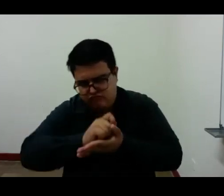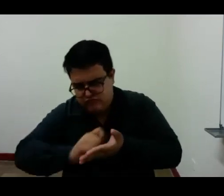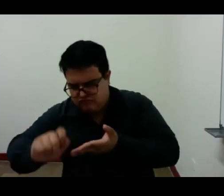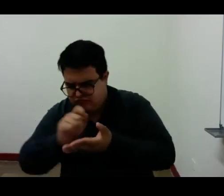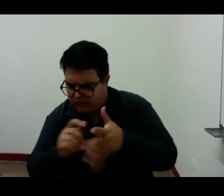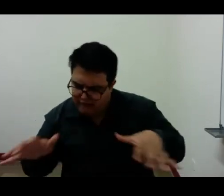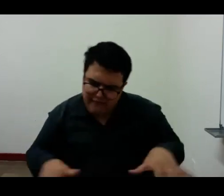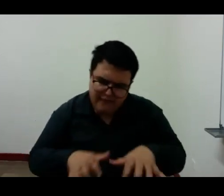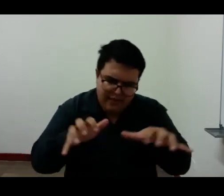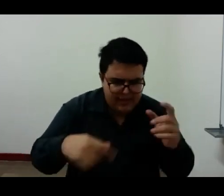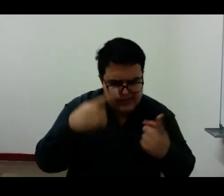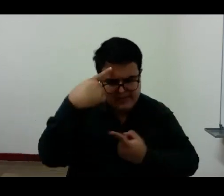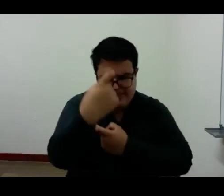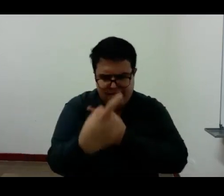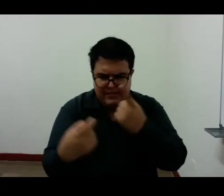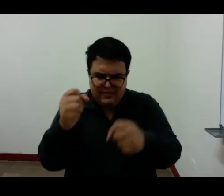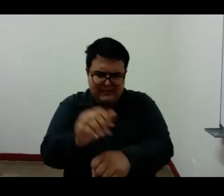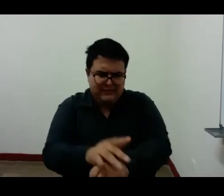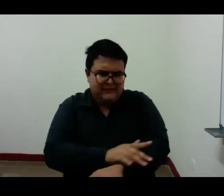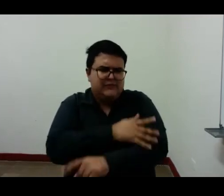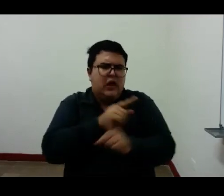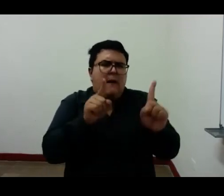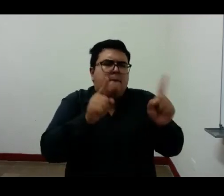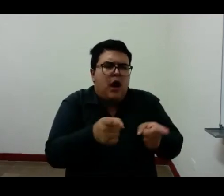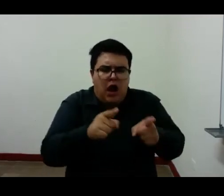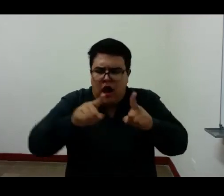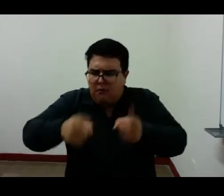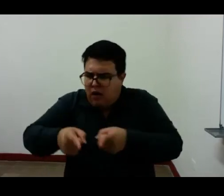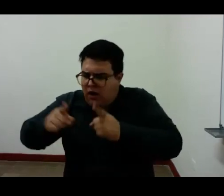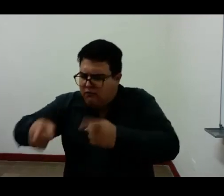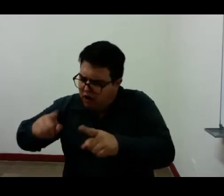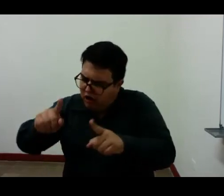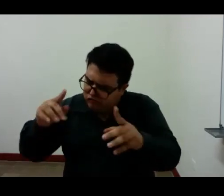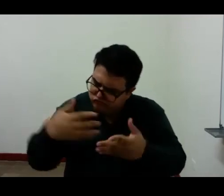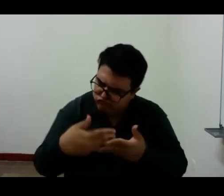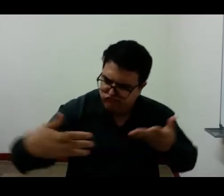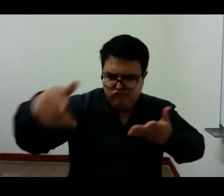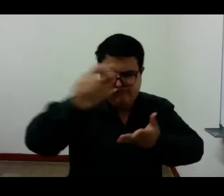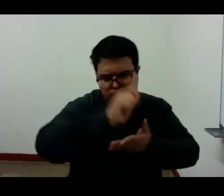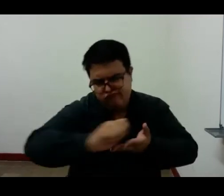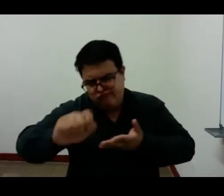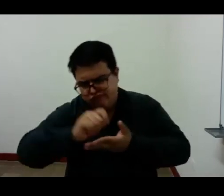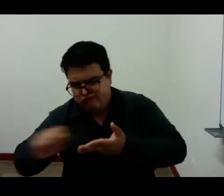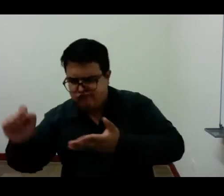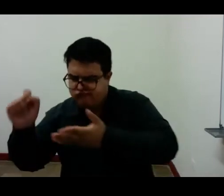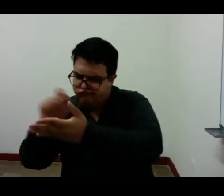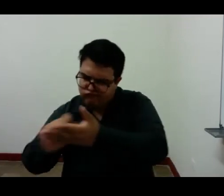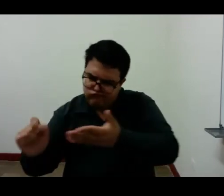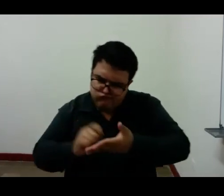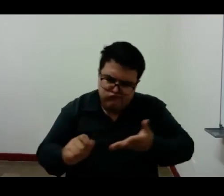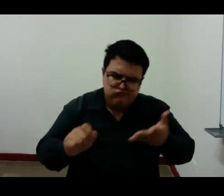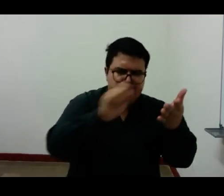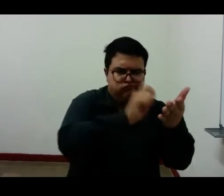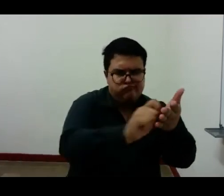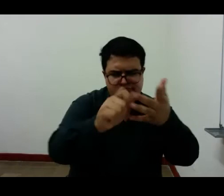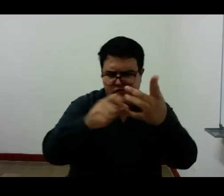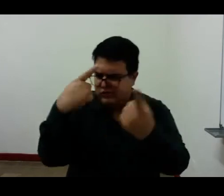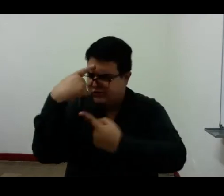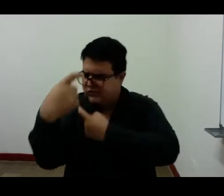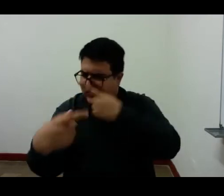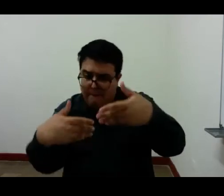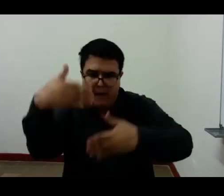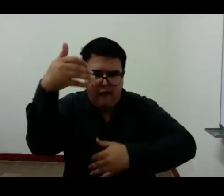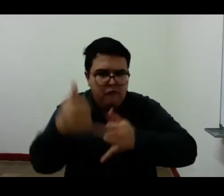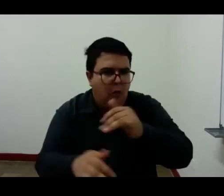escribiendo fragmentos y siempre fragmentos sin comienzo ni fin que son los